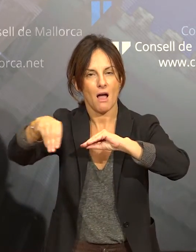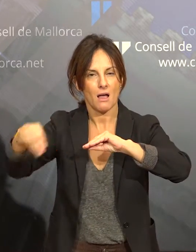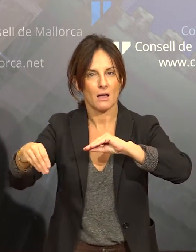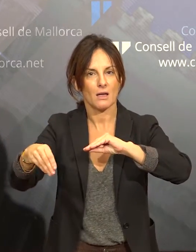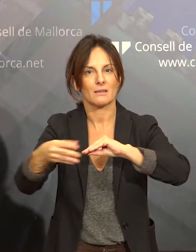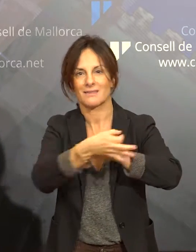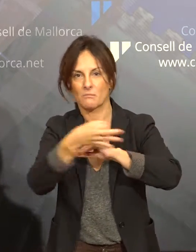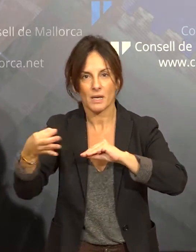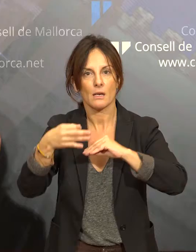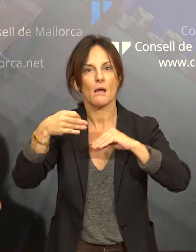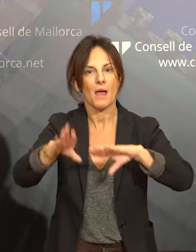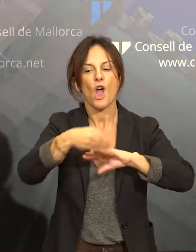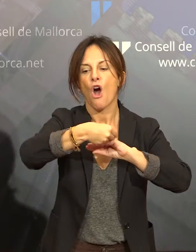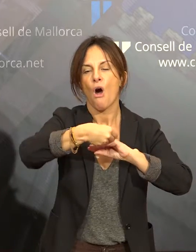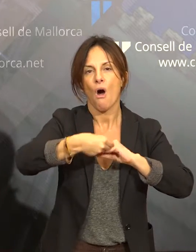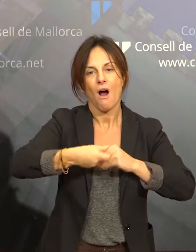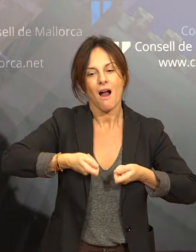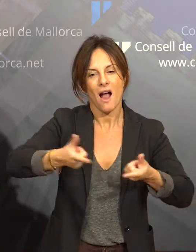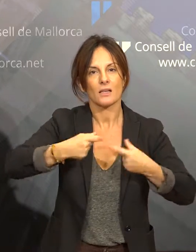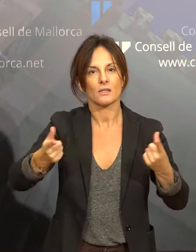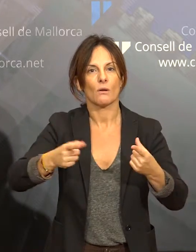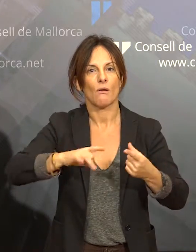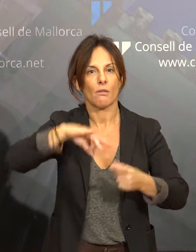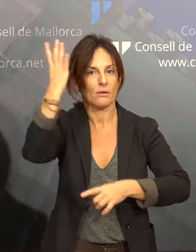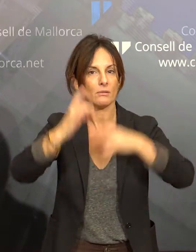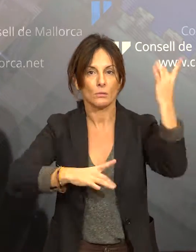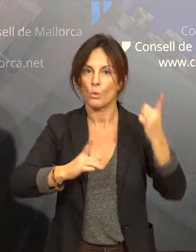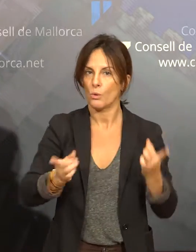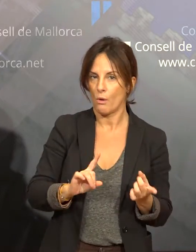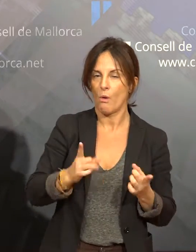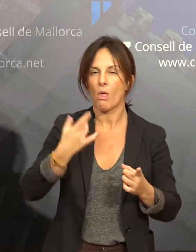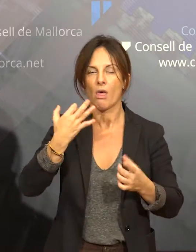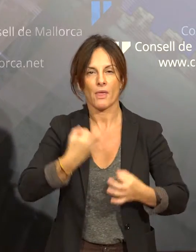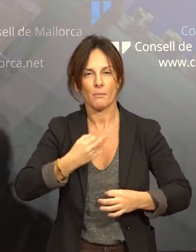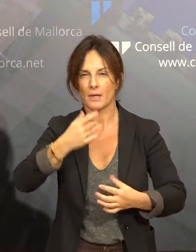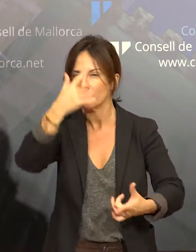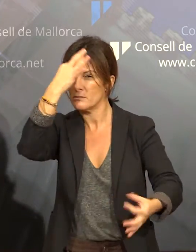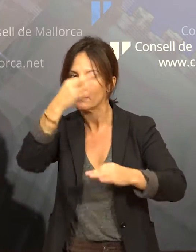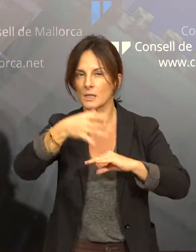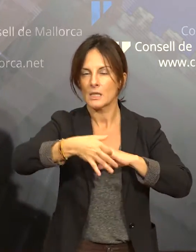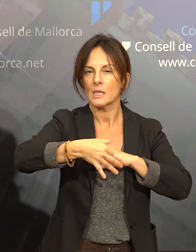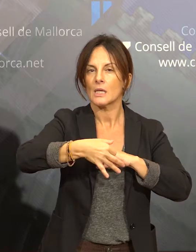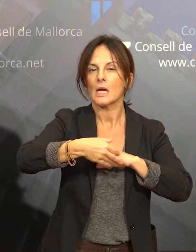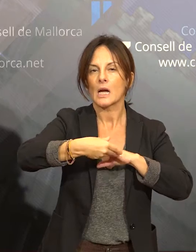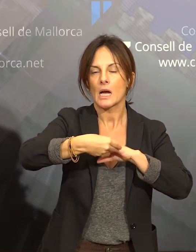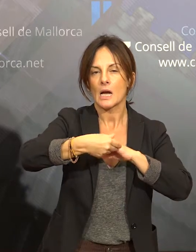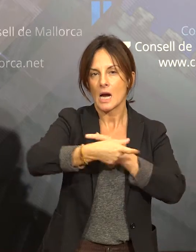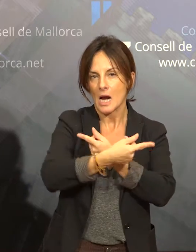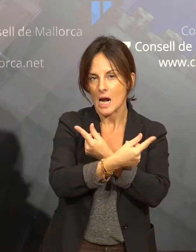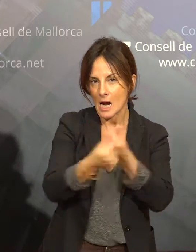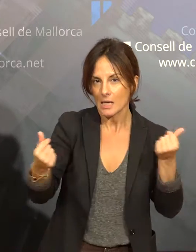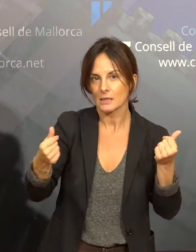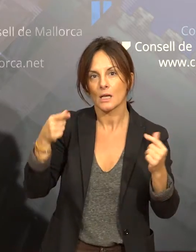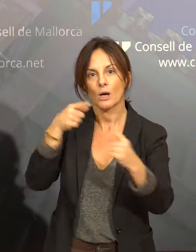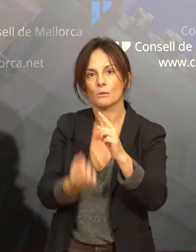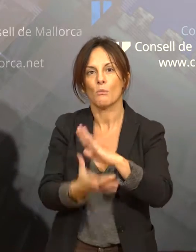una millora estructural. O sea, no és gastar per gastar, és gastar per crear una red molt més eficaz que la que tenim actualment. i,